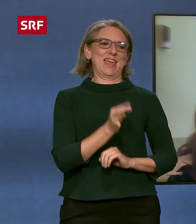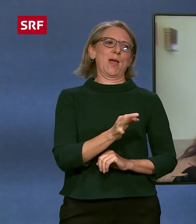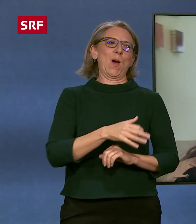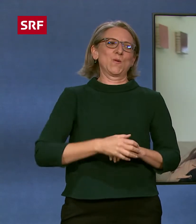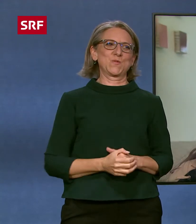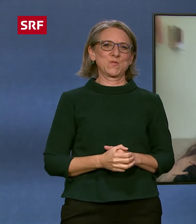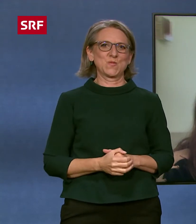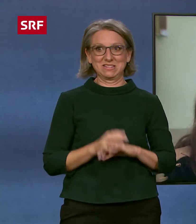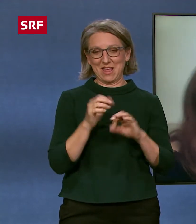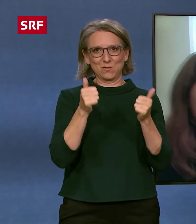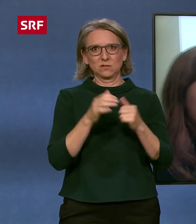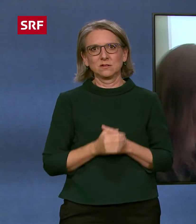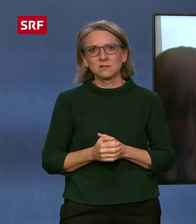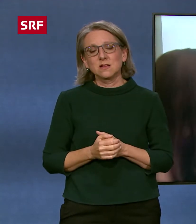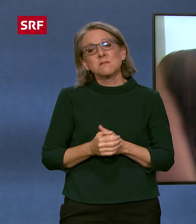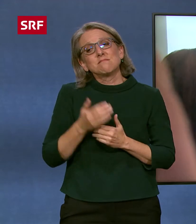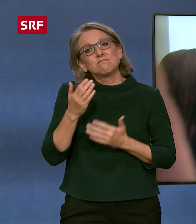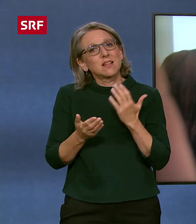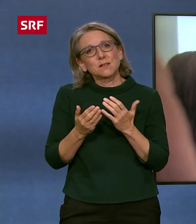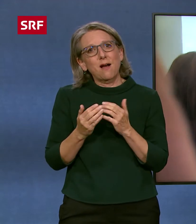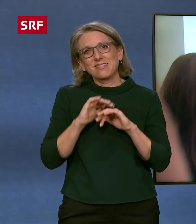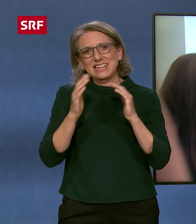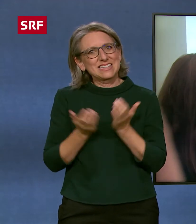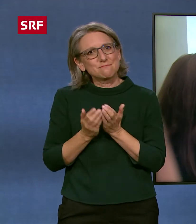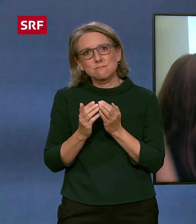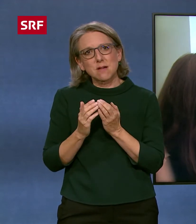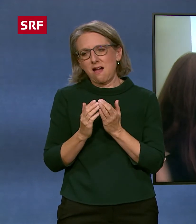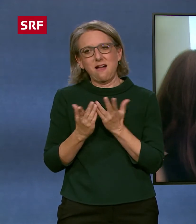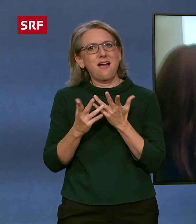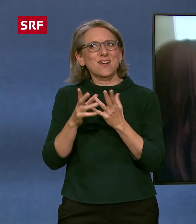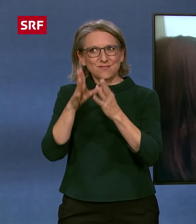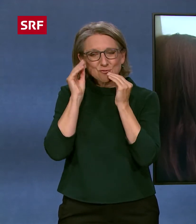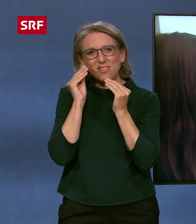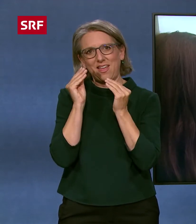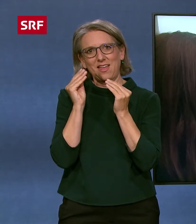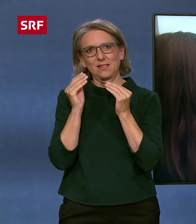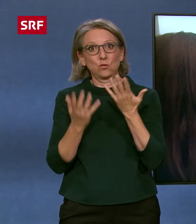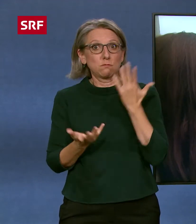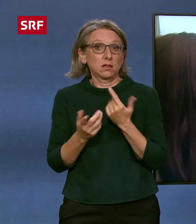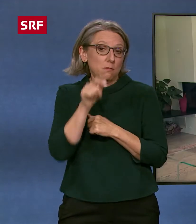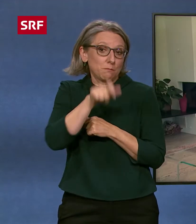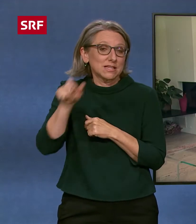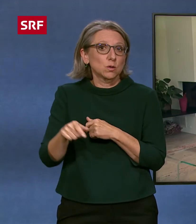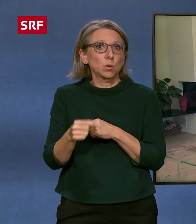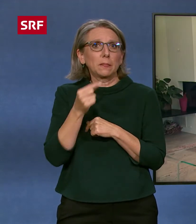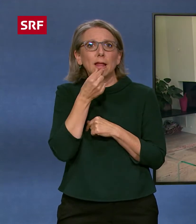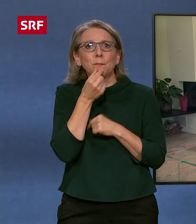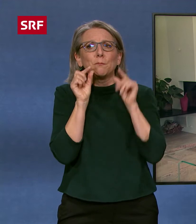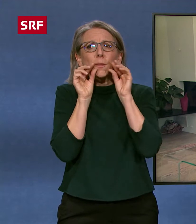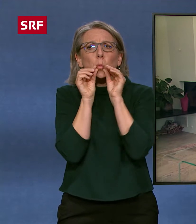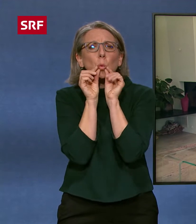Sehr gut. Also manchmal versteht man das halt nicht immer, weil wenn Leute halt kleine Lippen haben, dann ist es